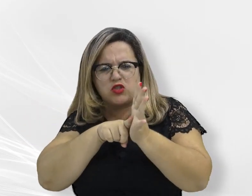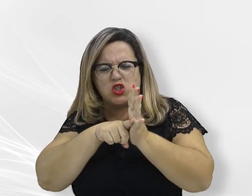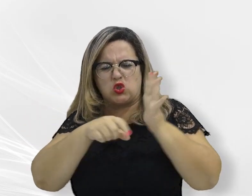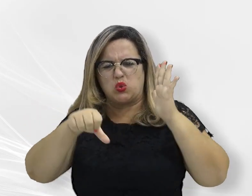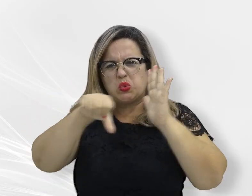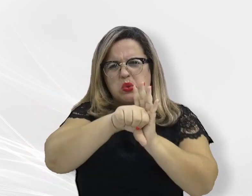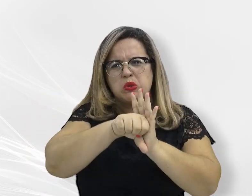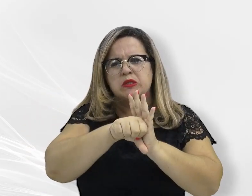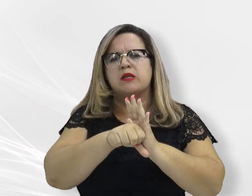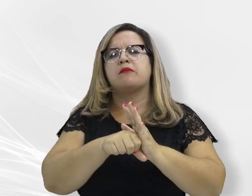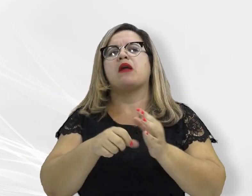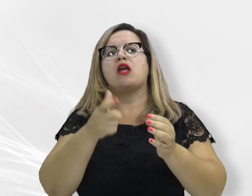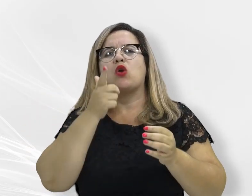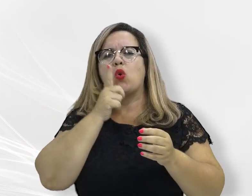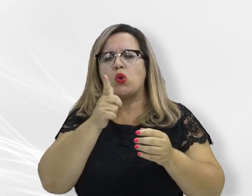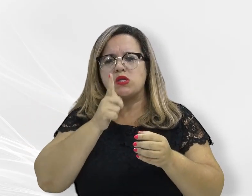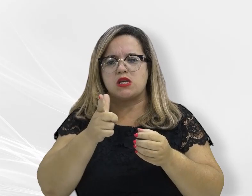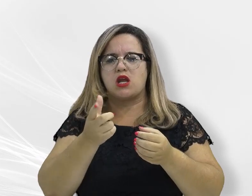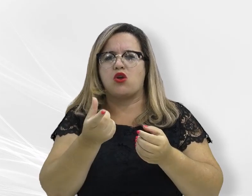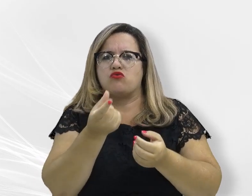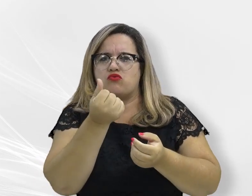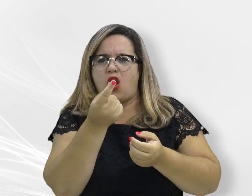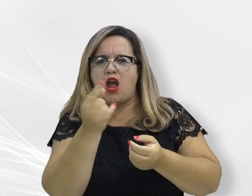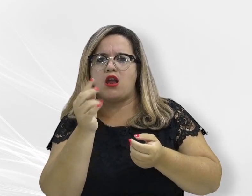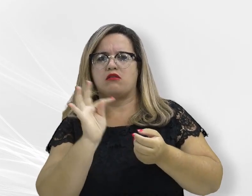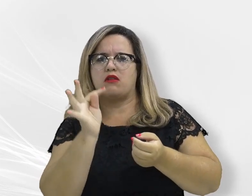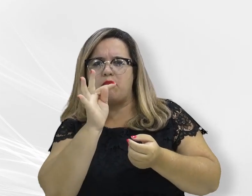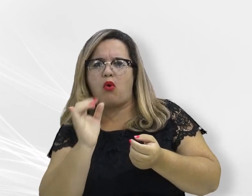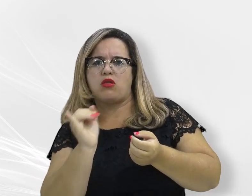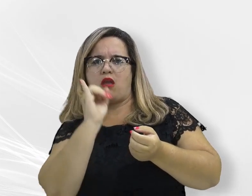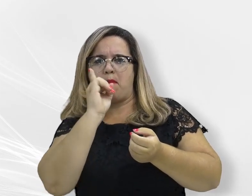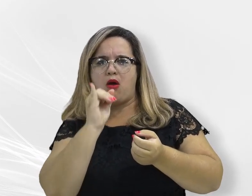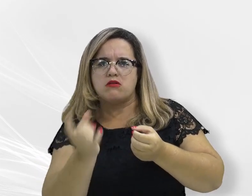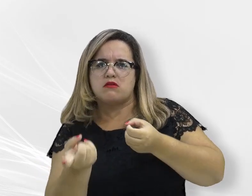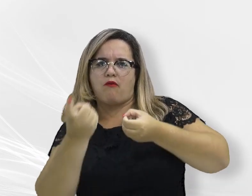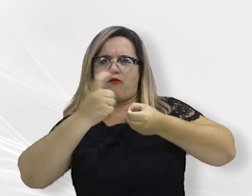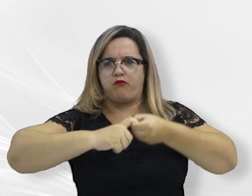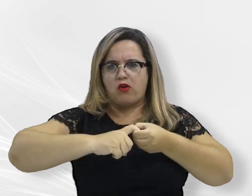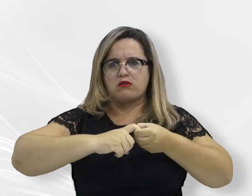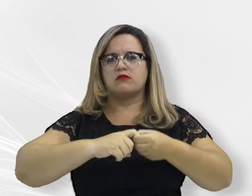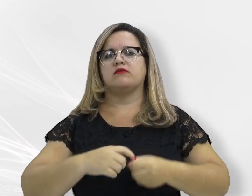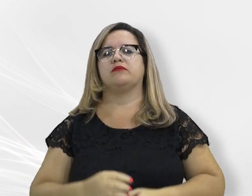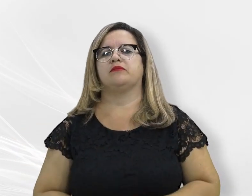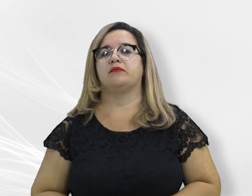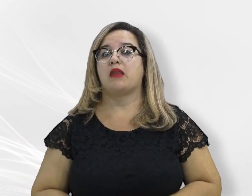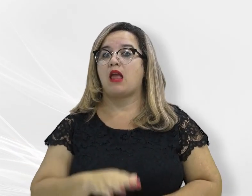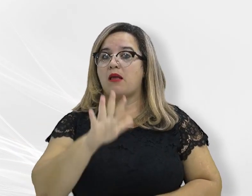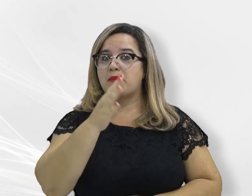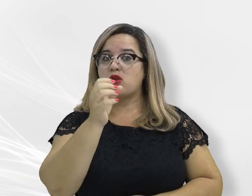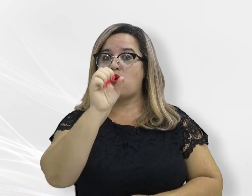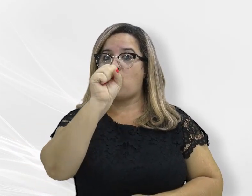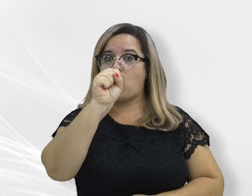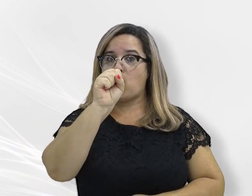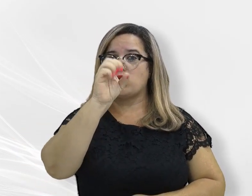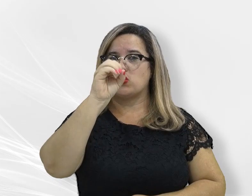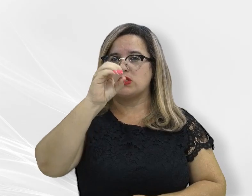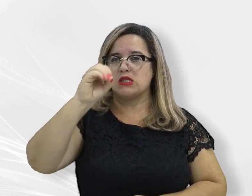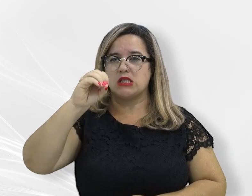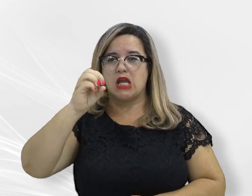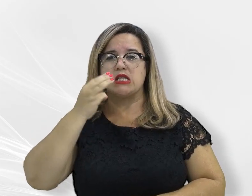e recuperação de créditos tributários. Outros 244 milhões já estão provisionados para serem destinados à conta